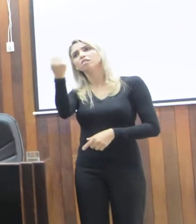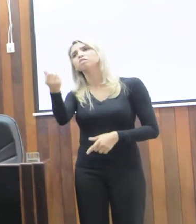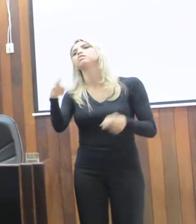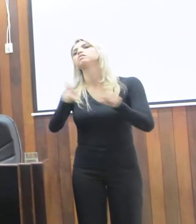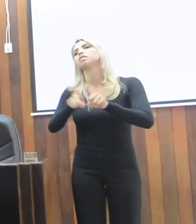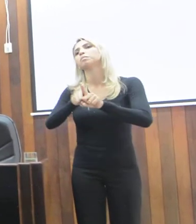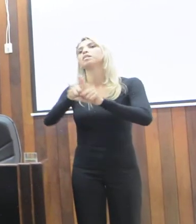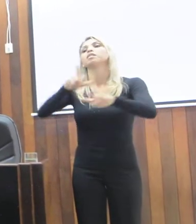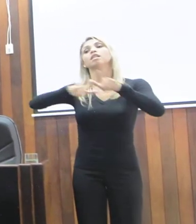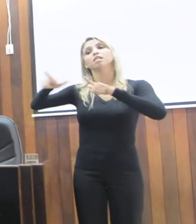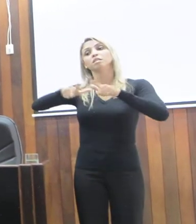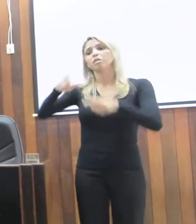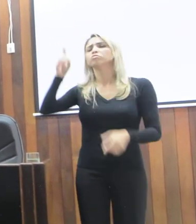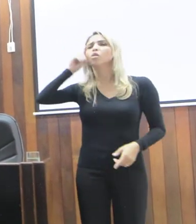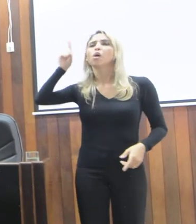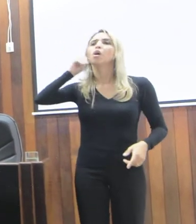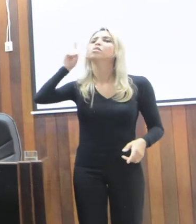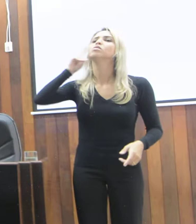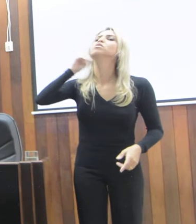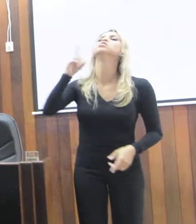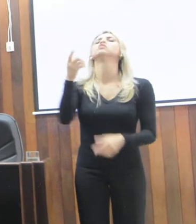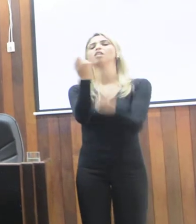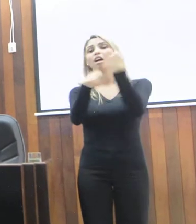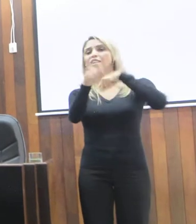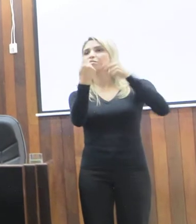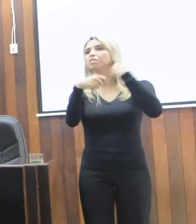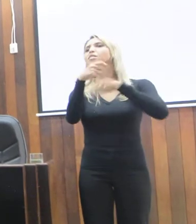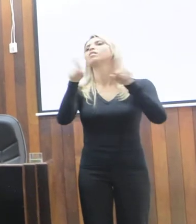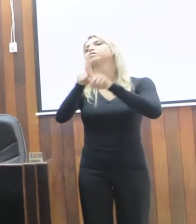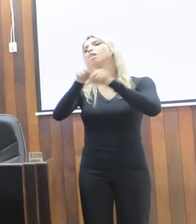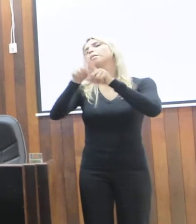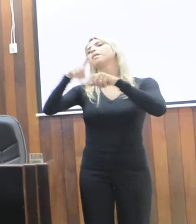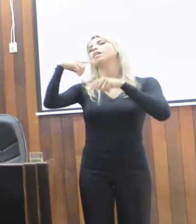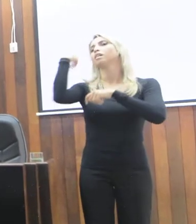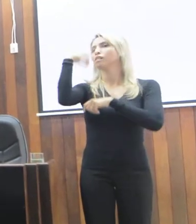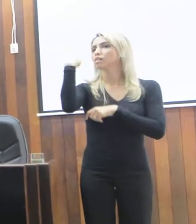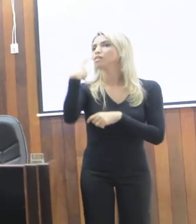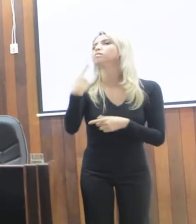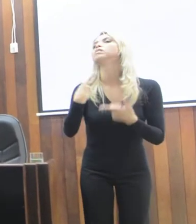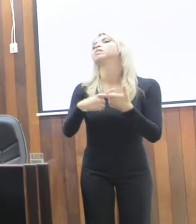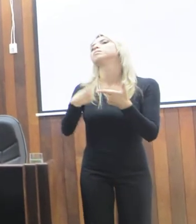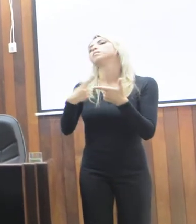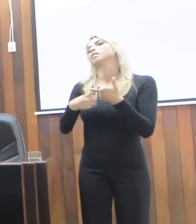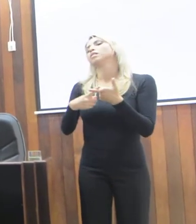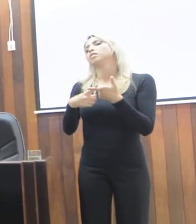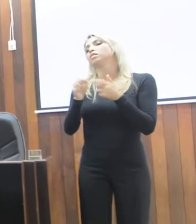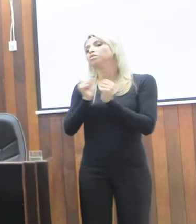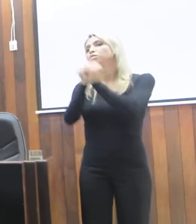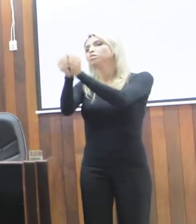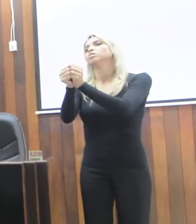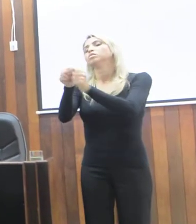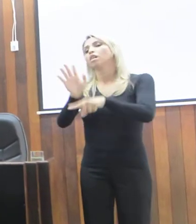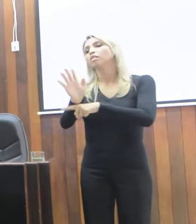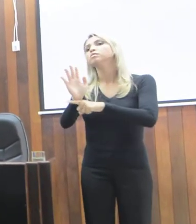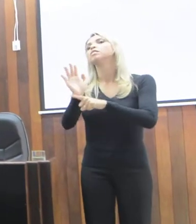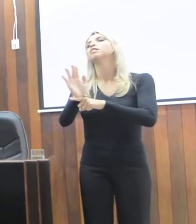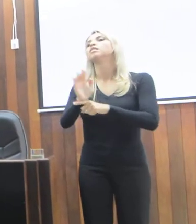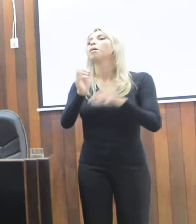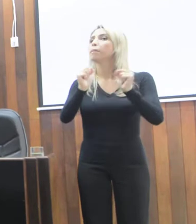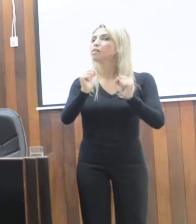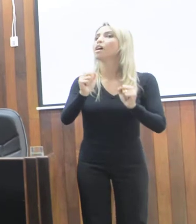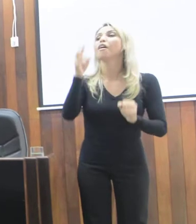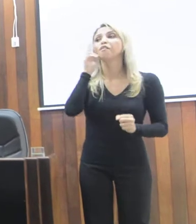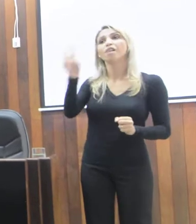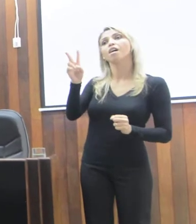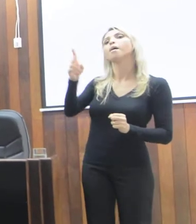e tem o seu trabalho do dia a dia na contabilidade, junto com os meninos lá da administração, quem puder passar por lá, vai ver o Patrick